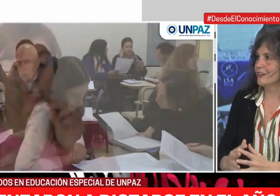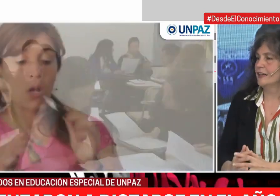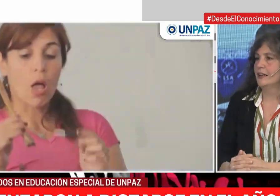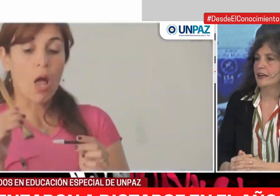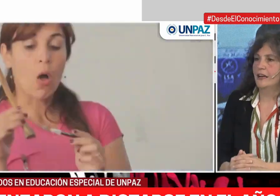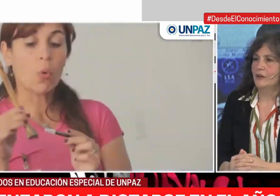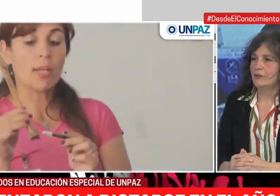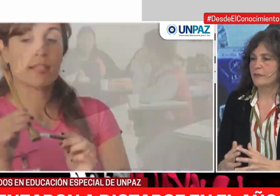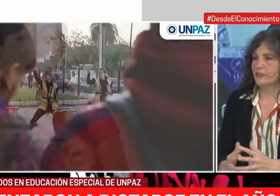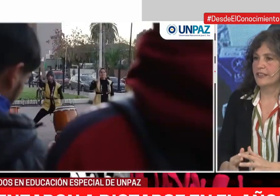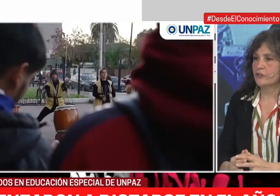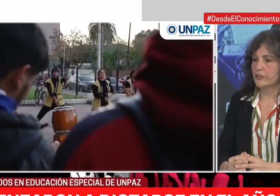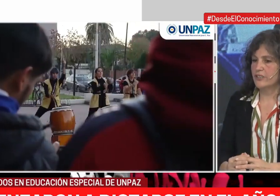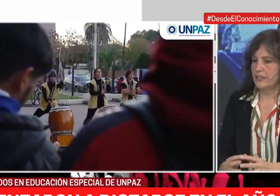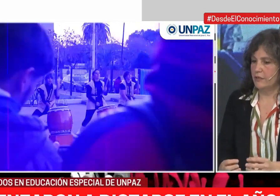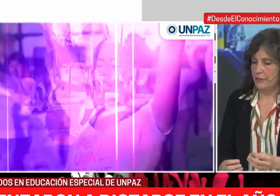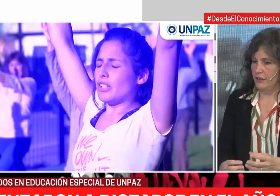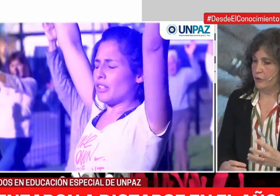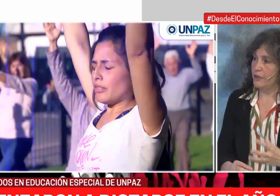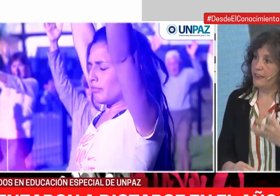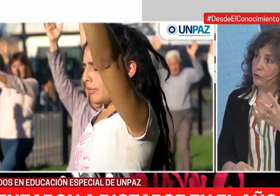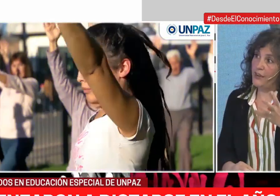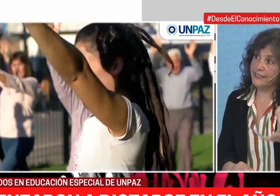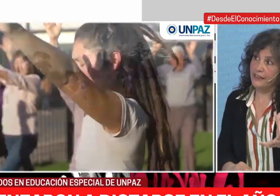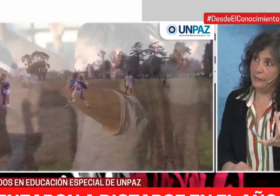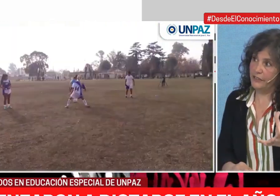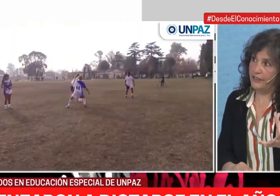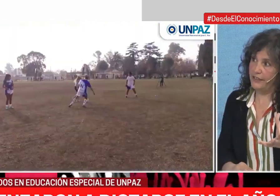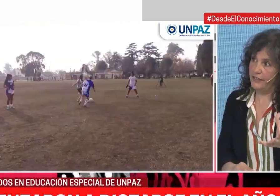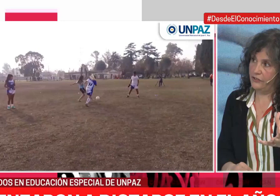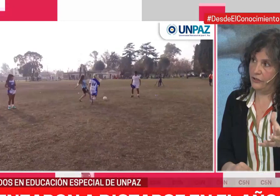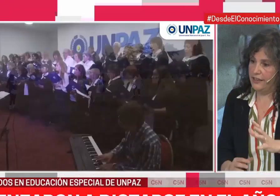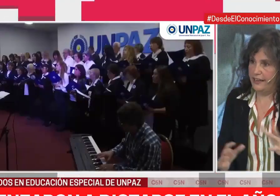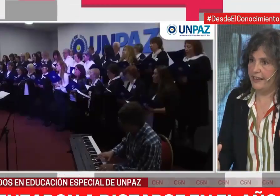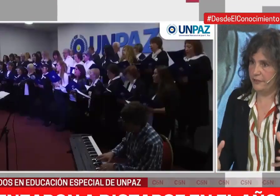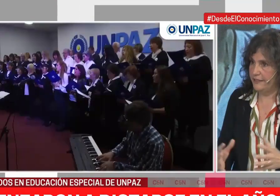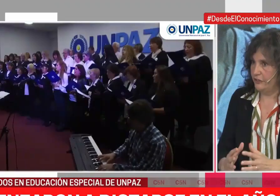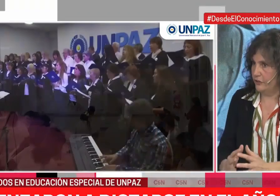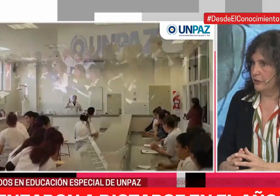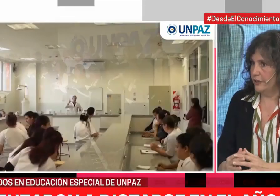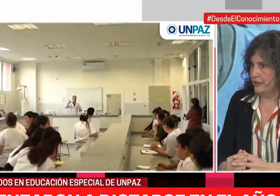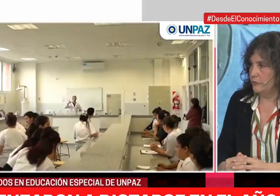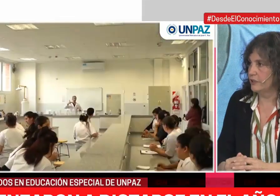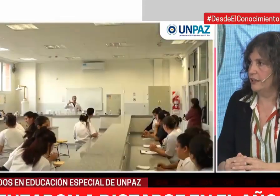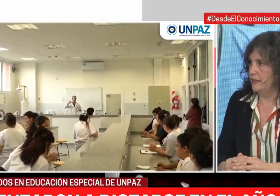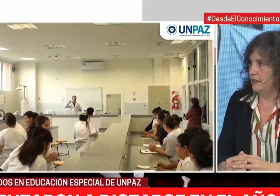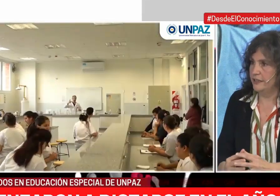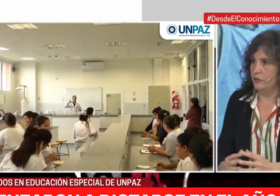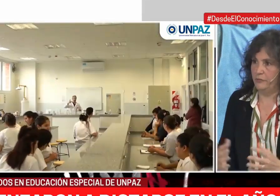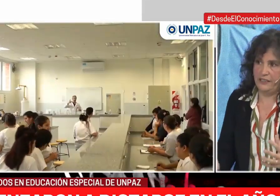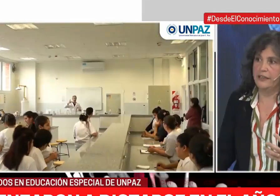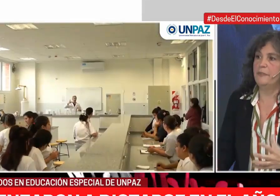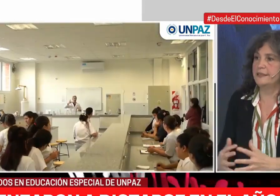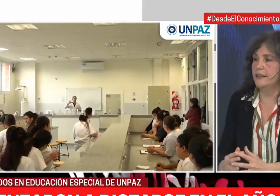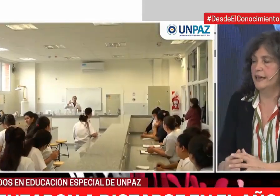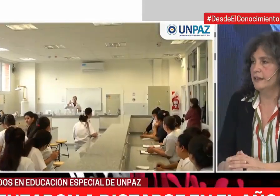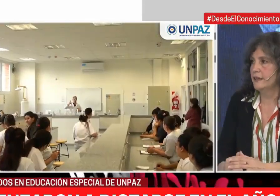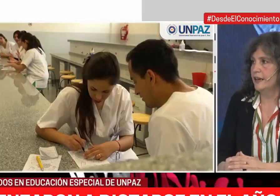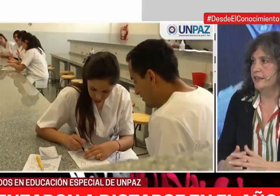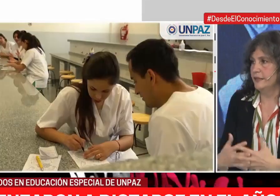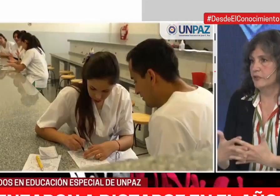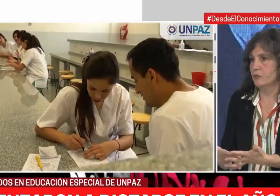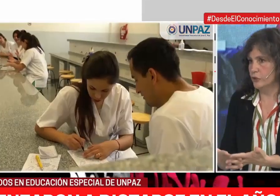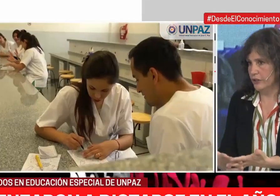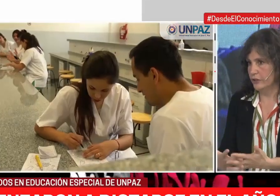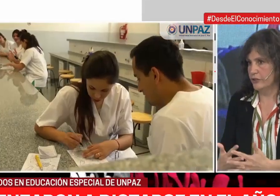a una persona sordosega? El problema no es la persona sordosega, claramente. Nosotros creemos que la discapacidad,